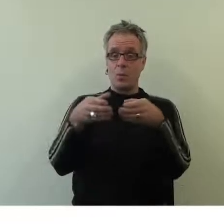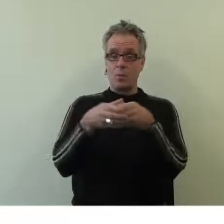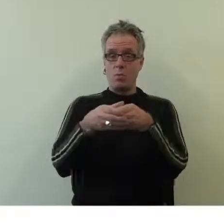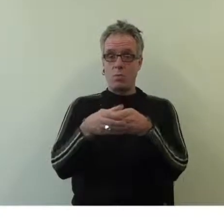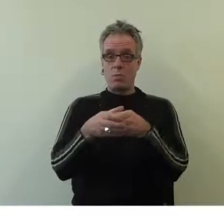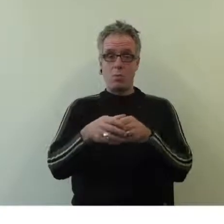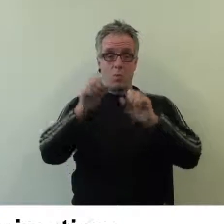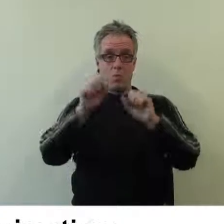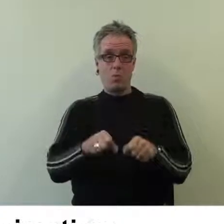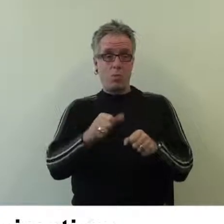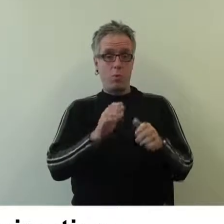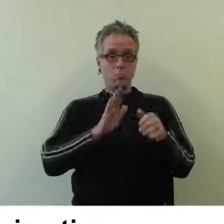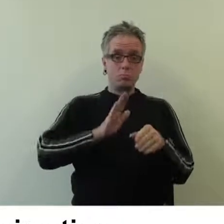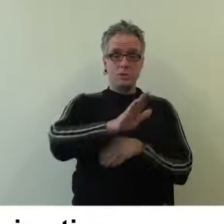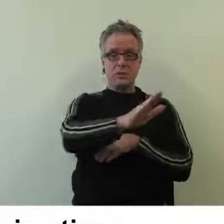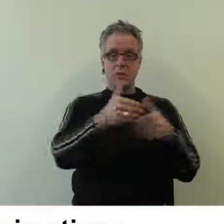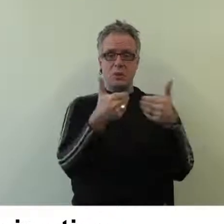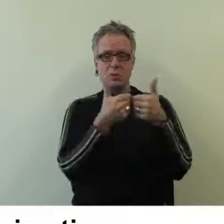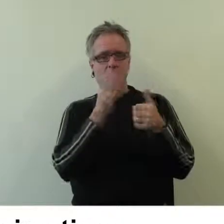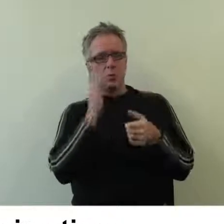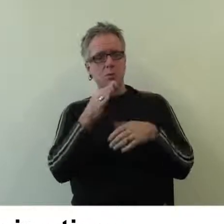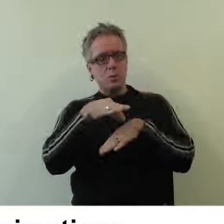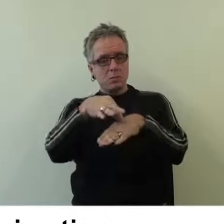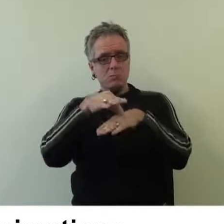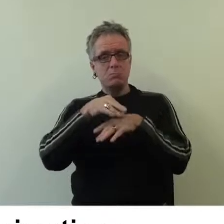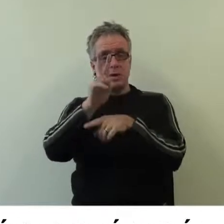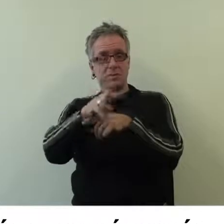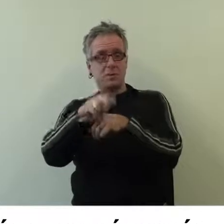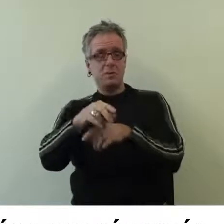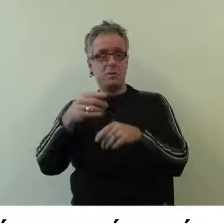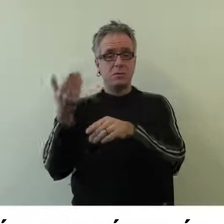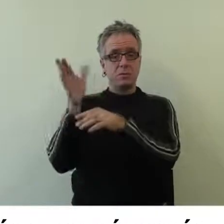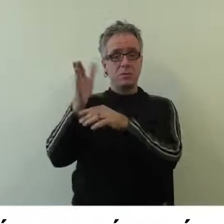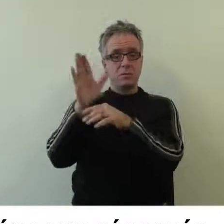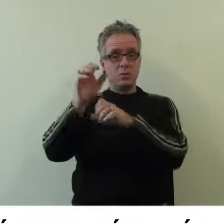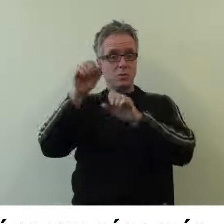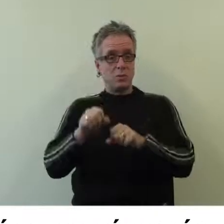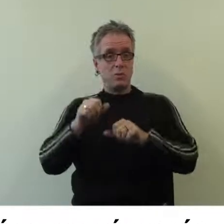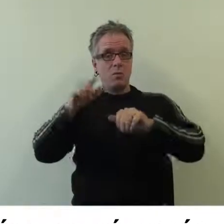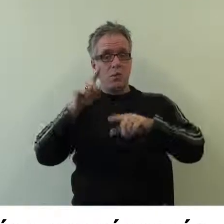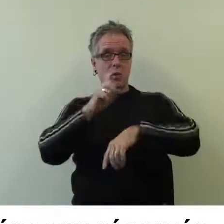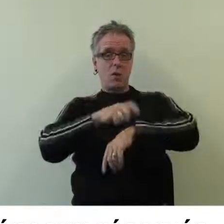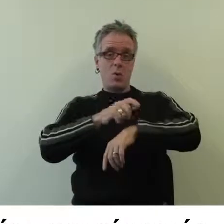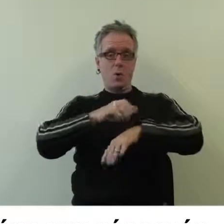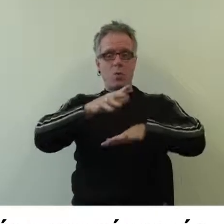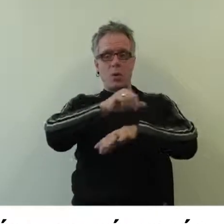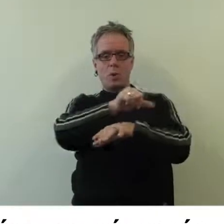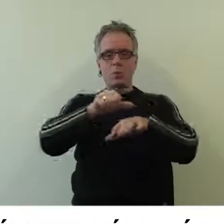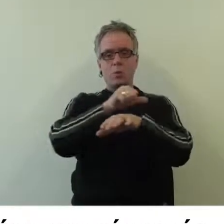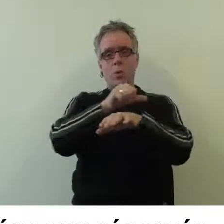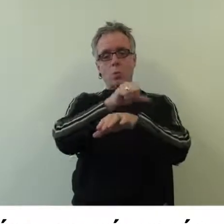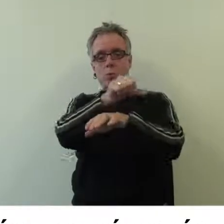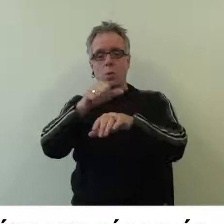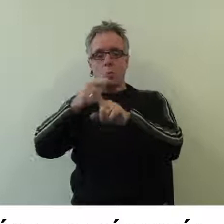Pour les groupes, des visites ou animations peuvent être adaptées à votre demande. Uniquement sur les créneaux réservés,